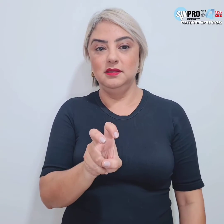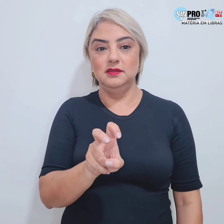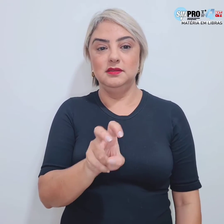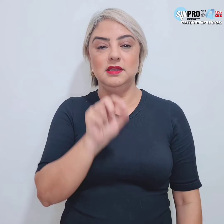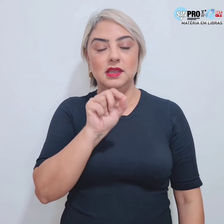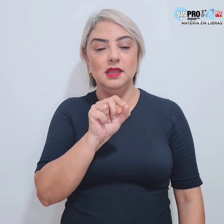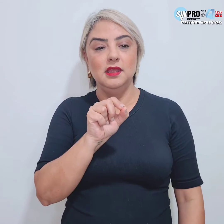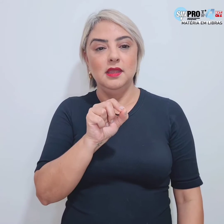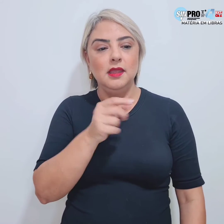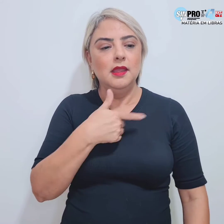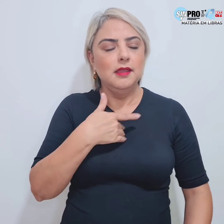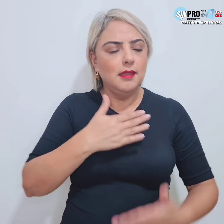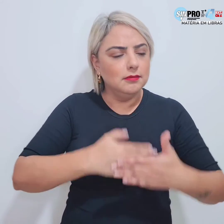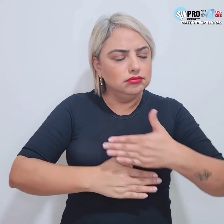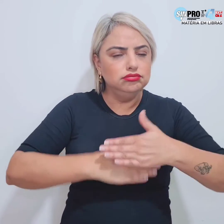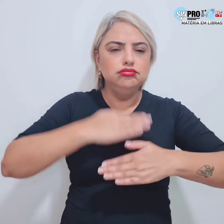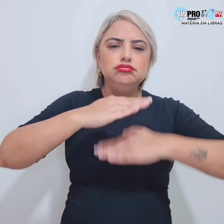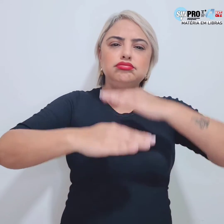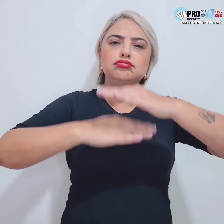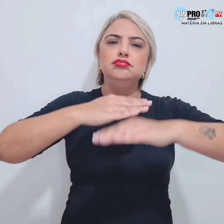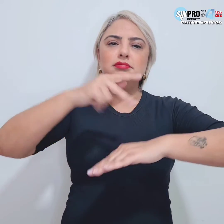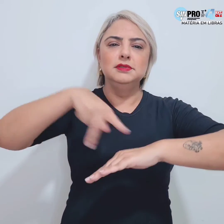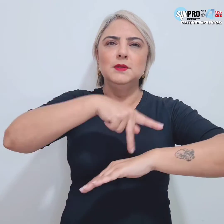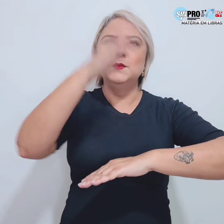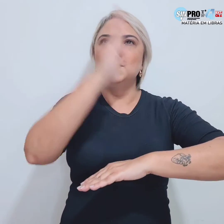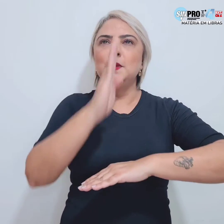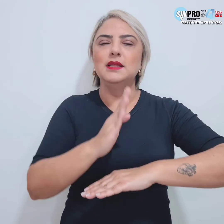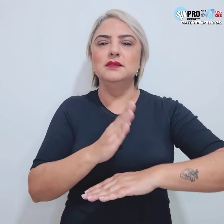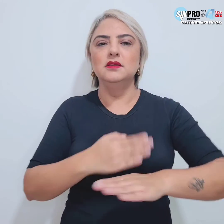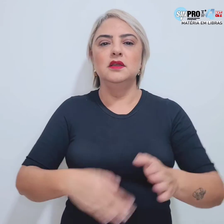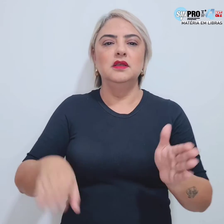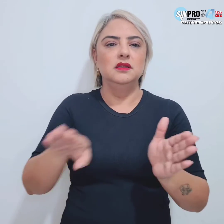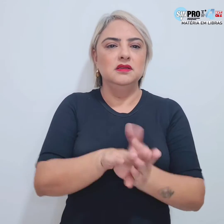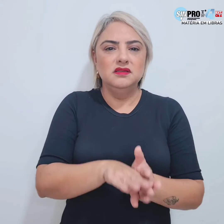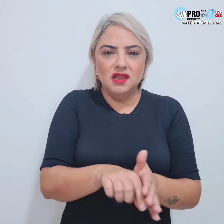alimentou o crescimento do Brasil, chegue nesta situação.